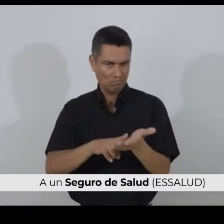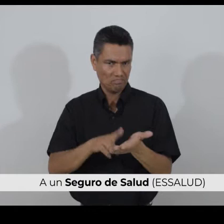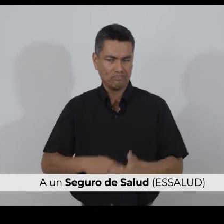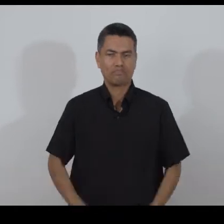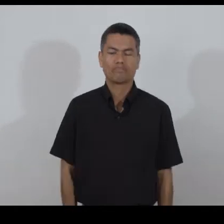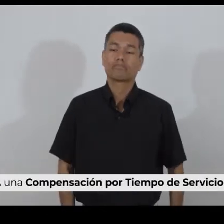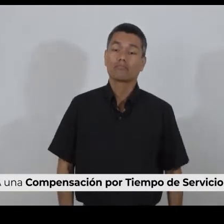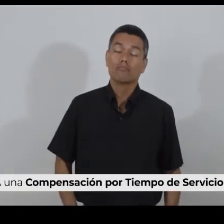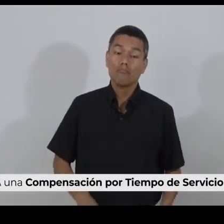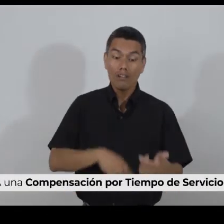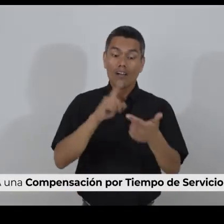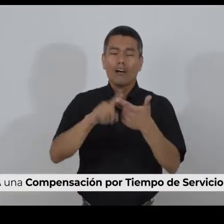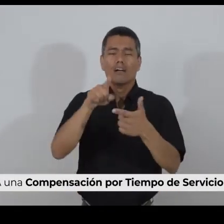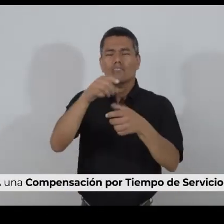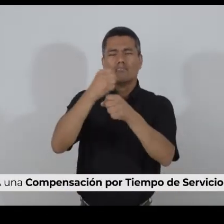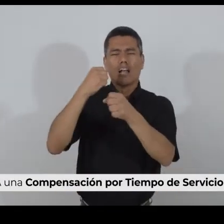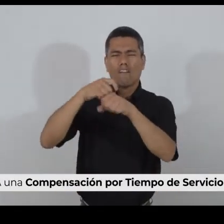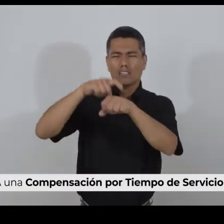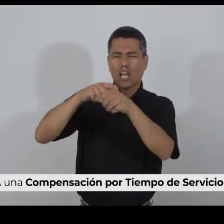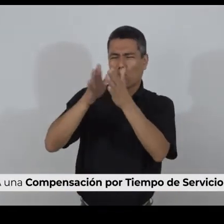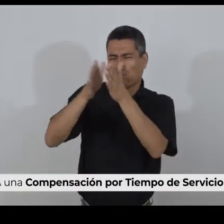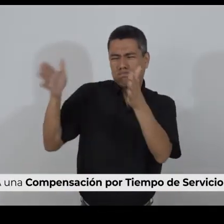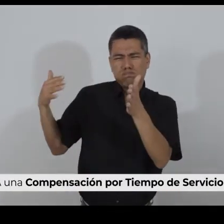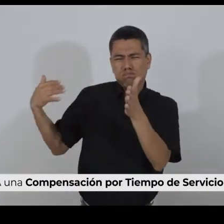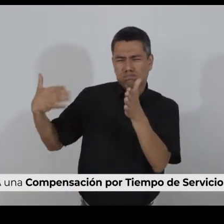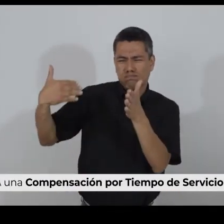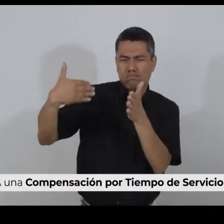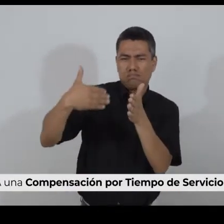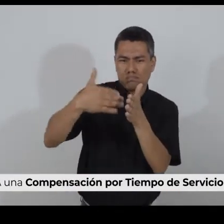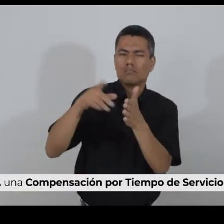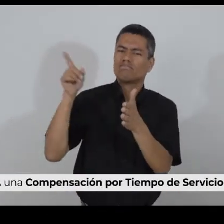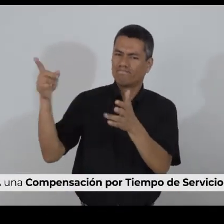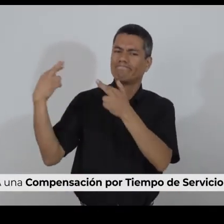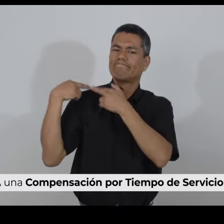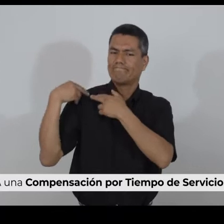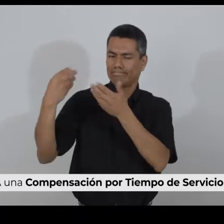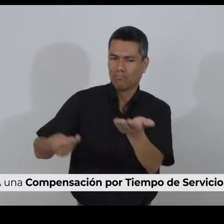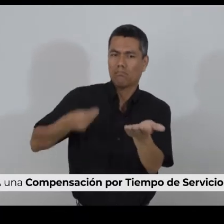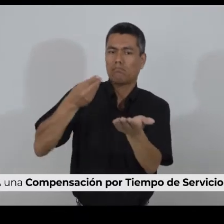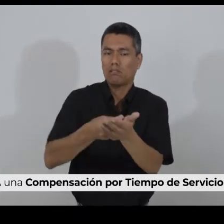A una compensación por tiempo de servicio, CTS.